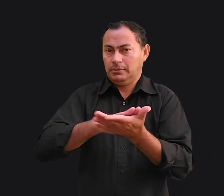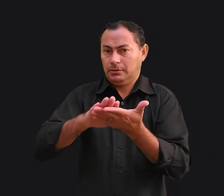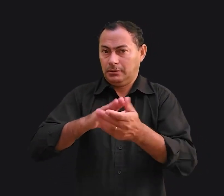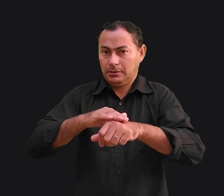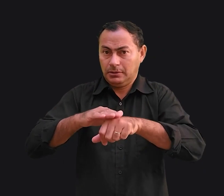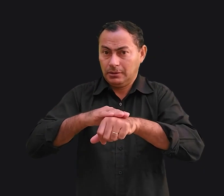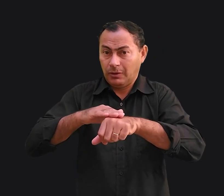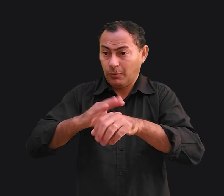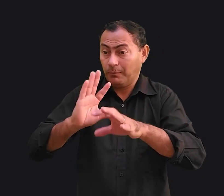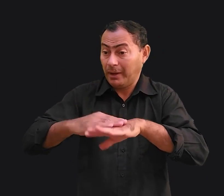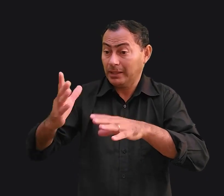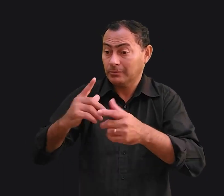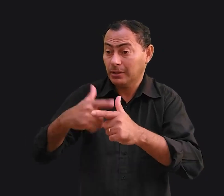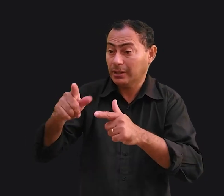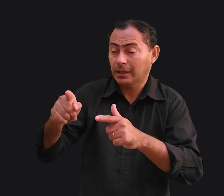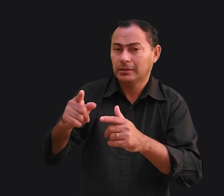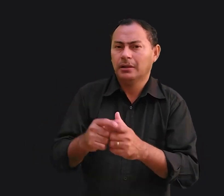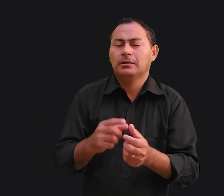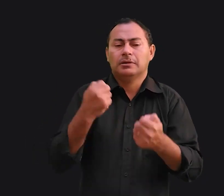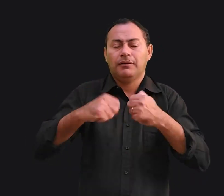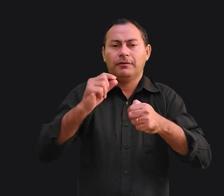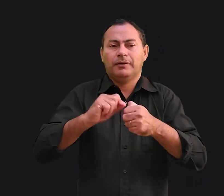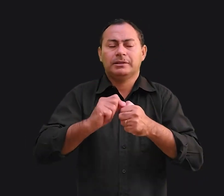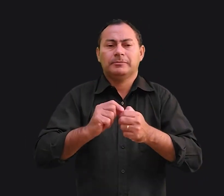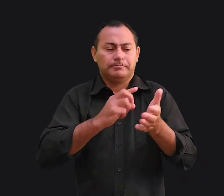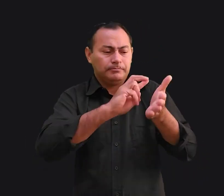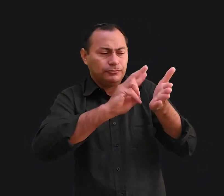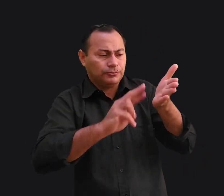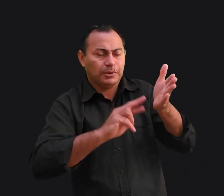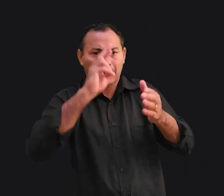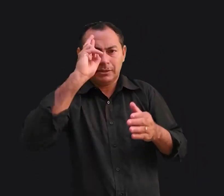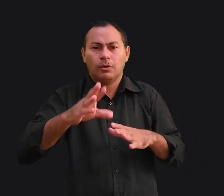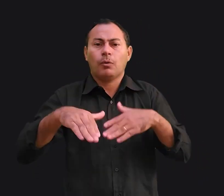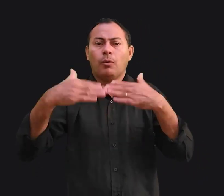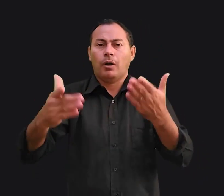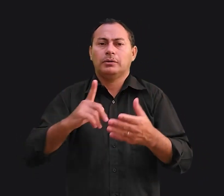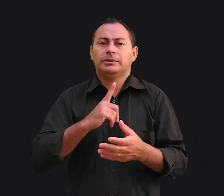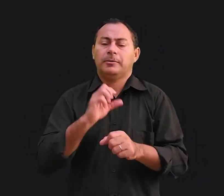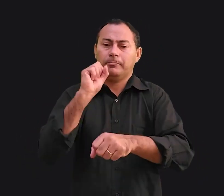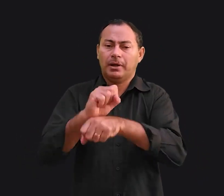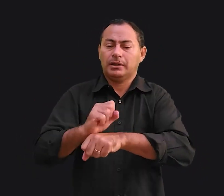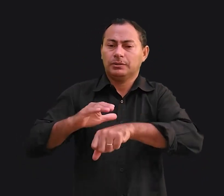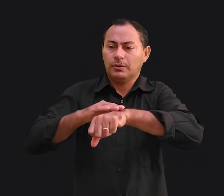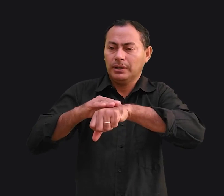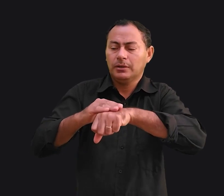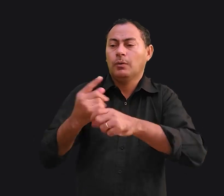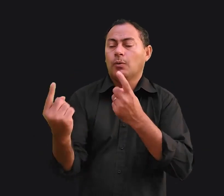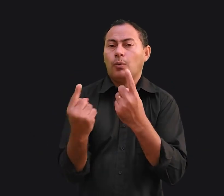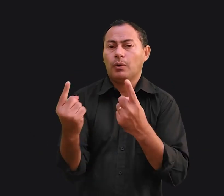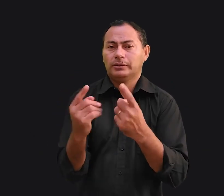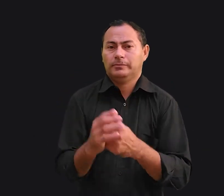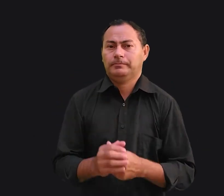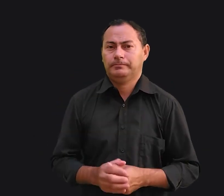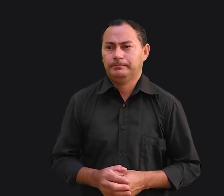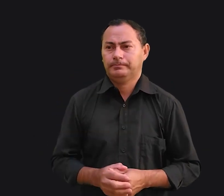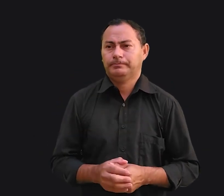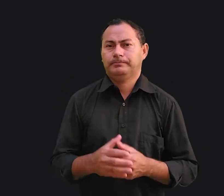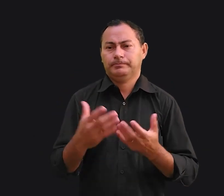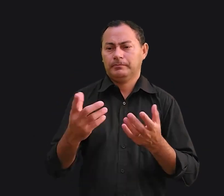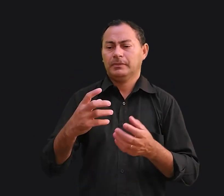conversarem mais, então eles deveriam fazer uma lista de razões pelas quais tinham parado de conversar um com o outro. Eles